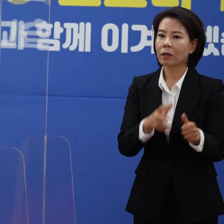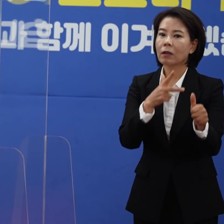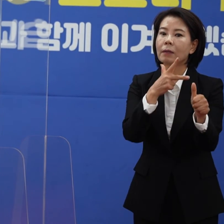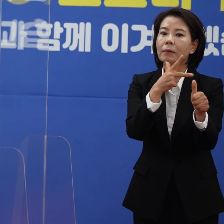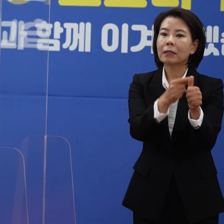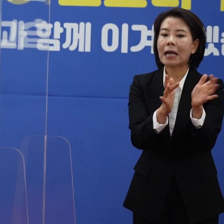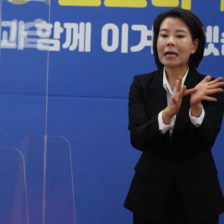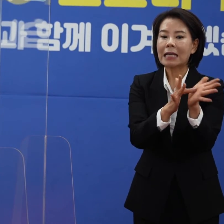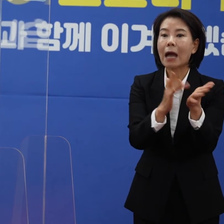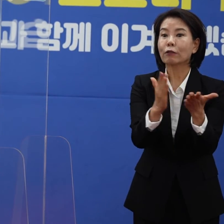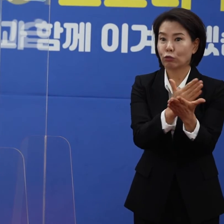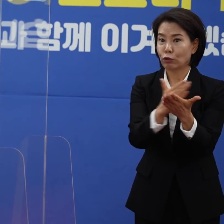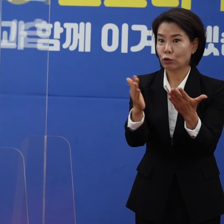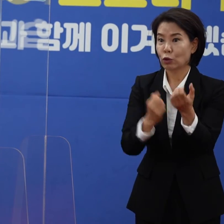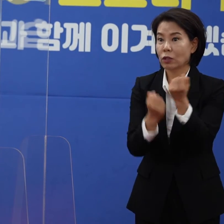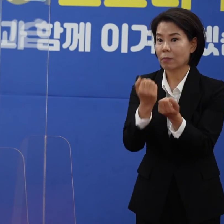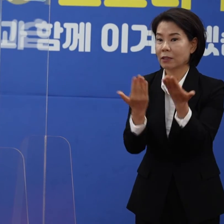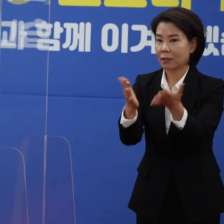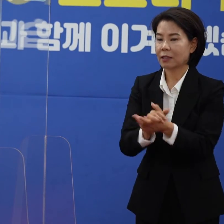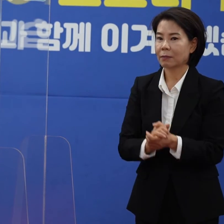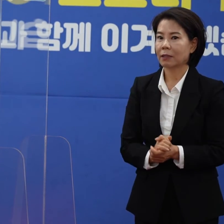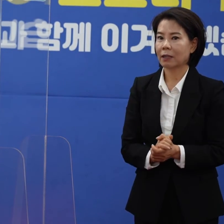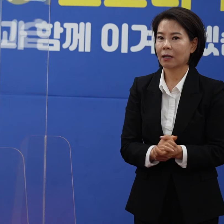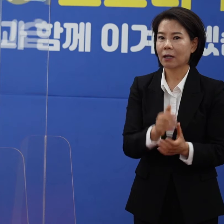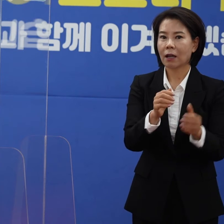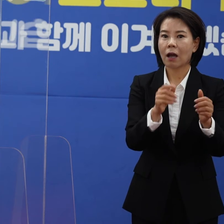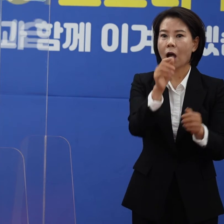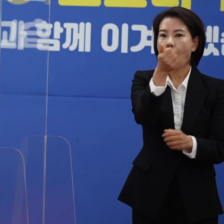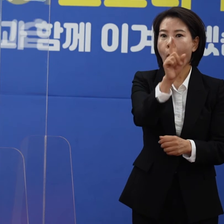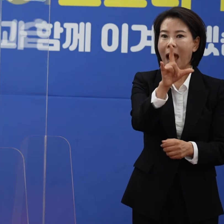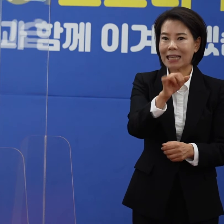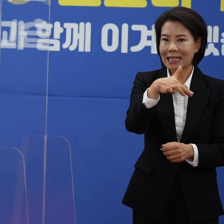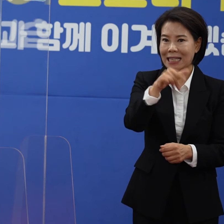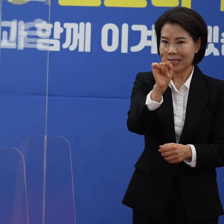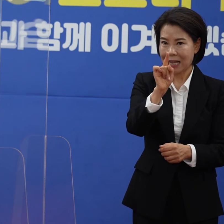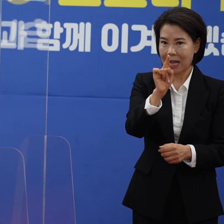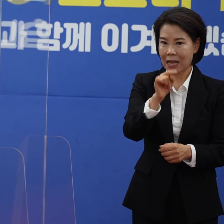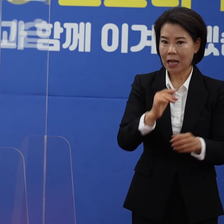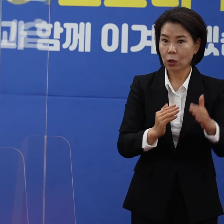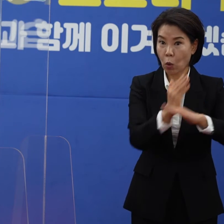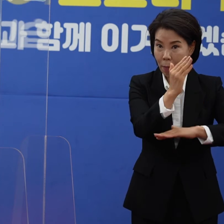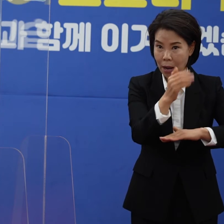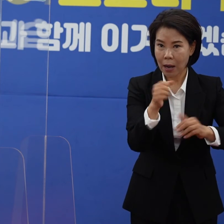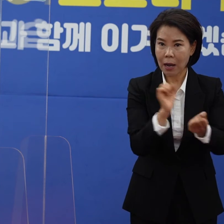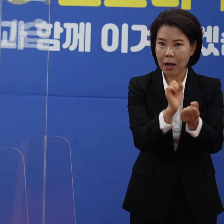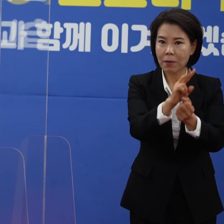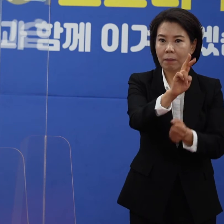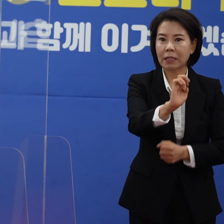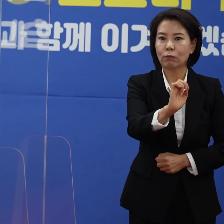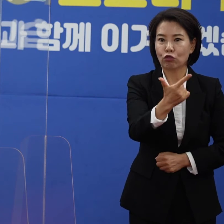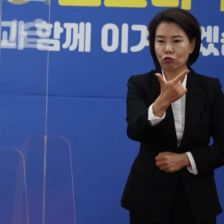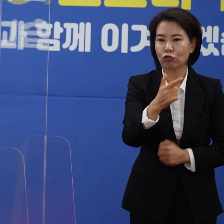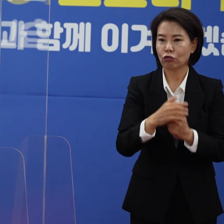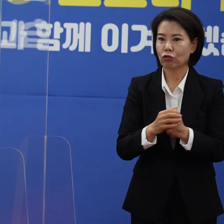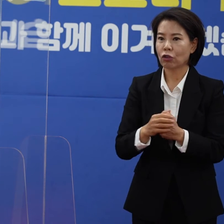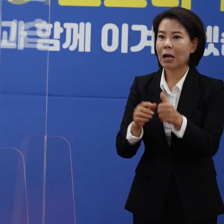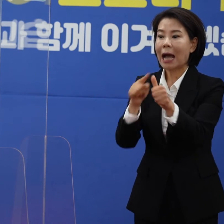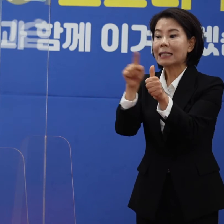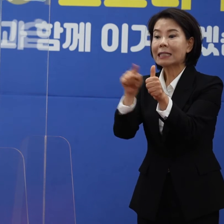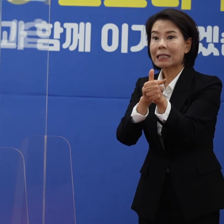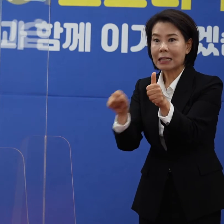이렇게 조금 나누어서 말씀을 드리겠습니다. 화이자에 의한 돌파 감염은 26명 그 다음에